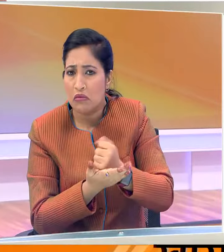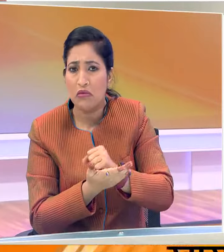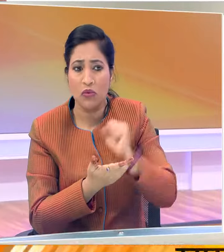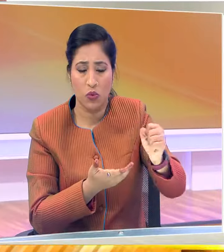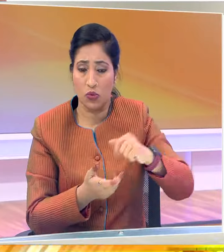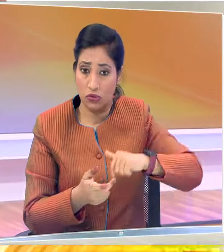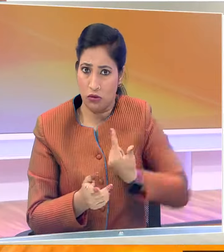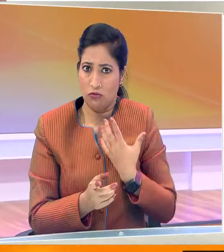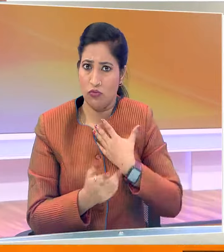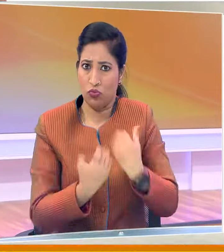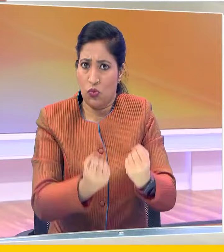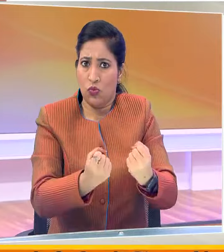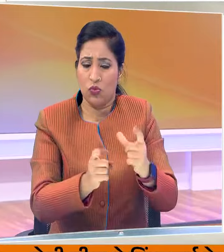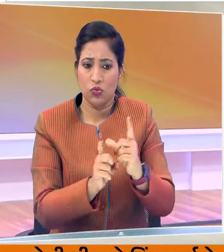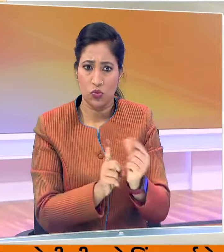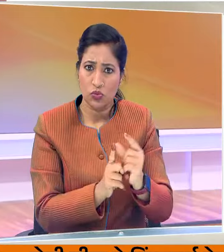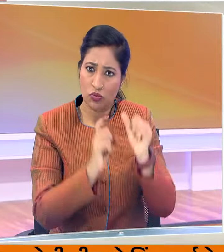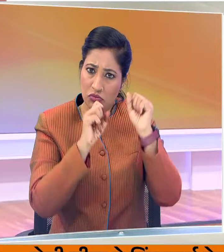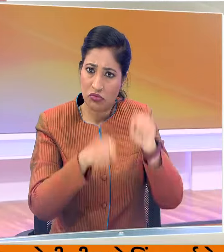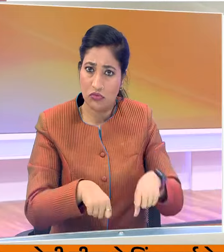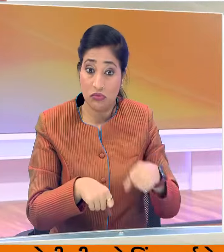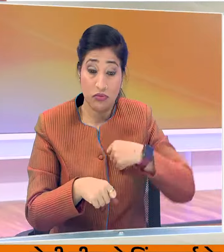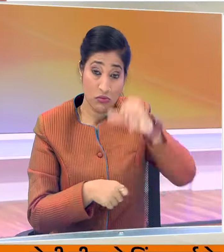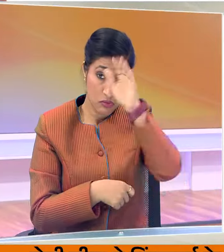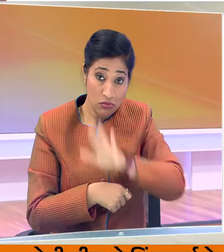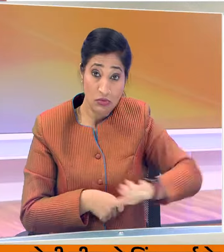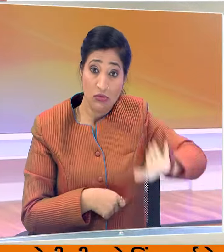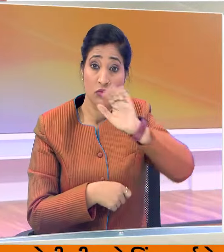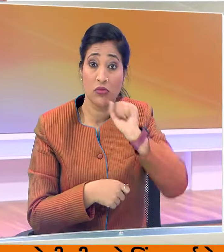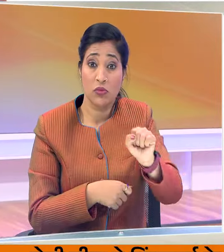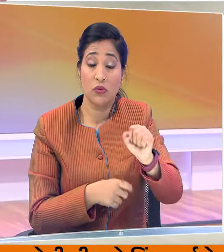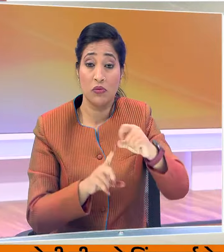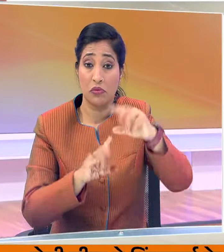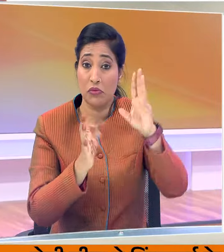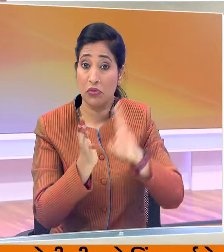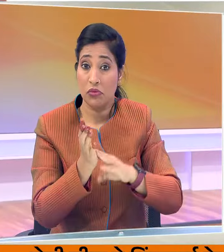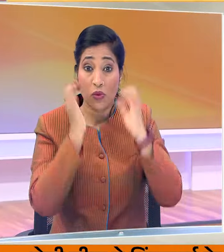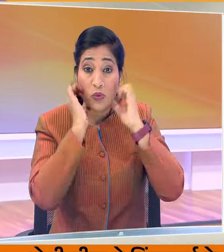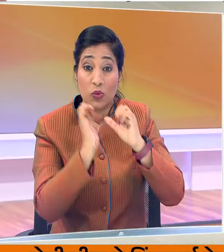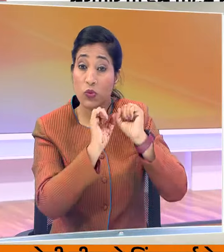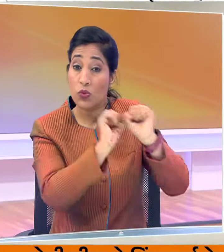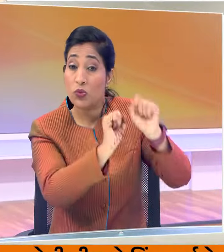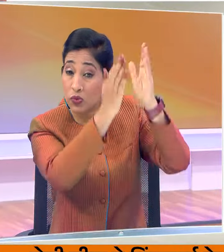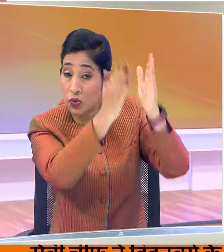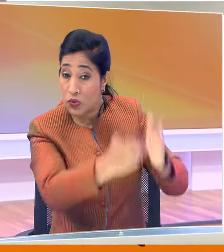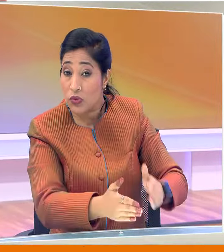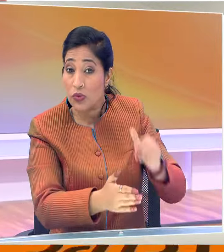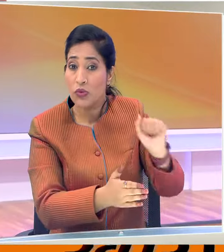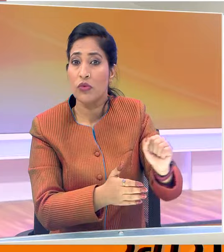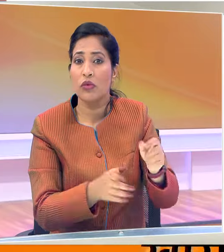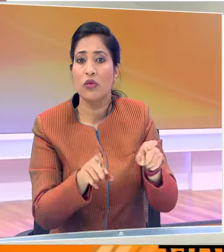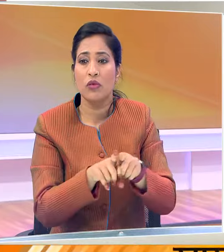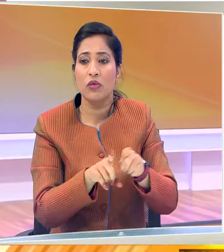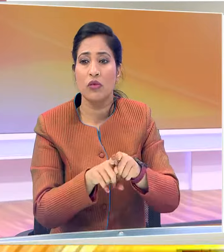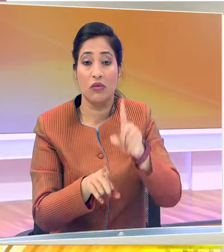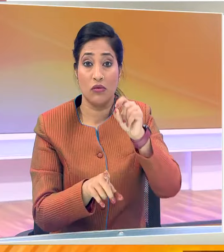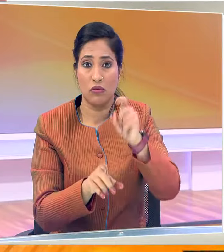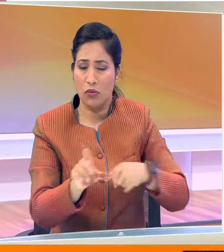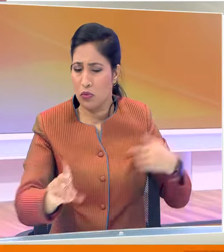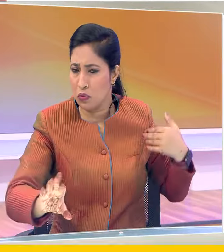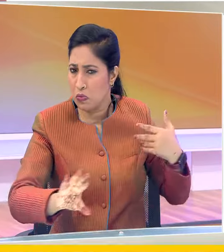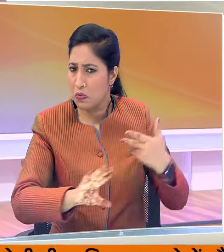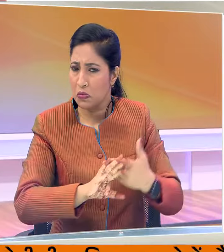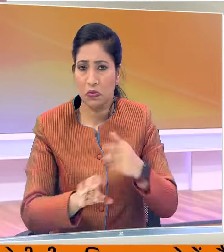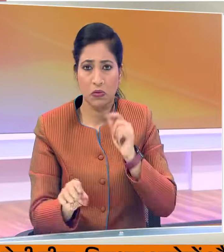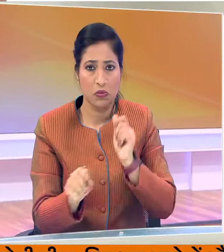आत्म इजबर बनना जरूरी है इसके लिए हमारे देश की यसोच सिप्रधान मती नरेन भाई मोती जी ने जो दस साल में काम किया है